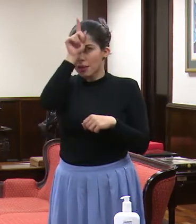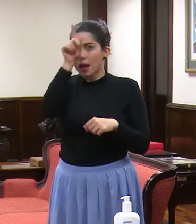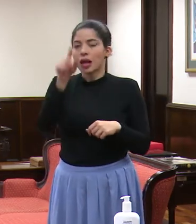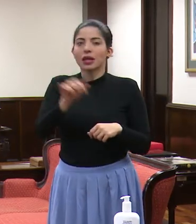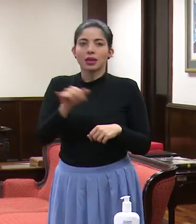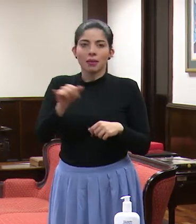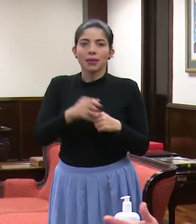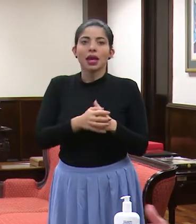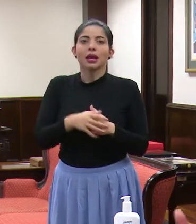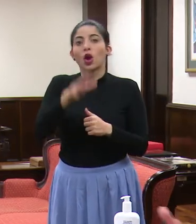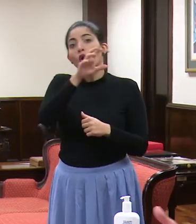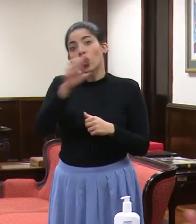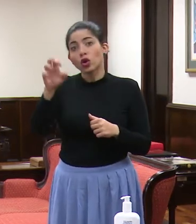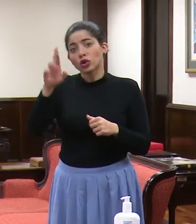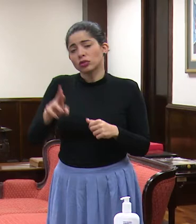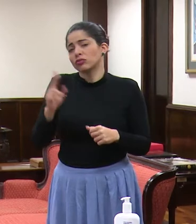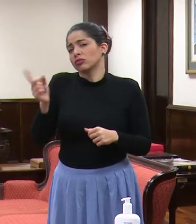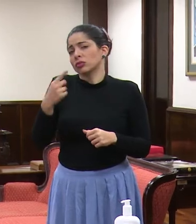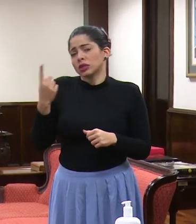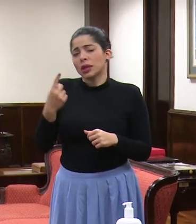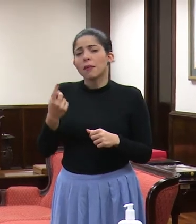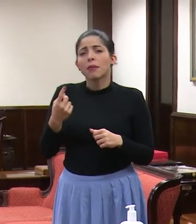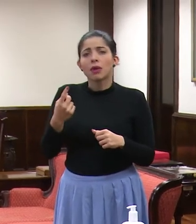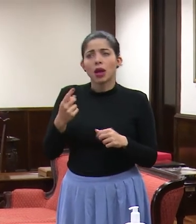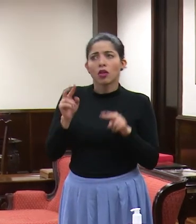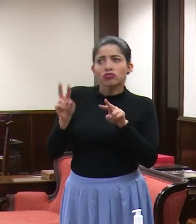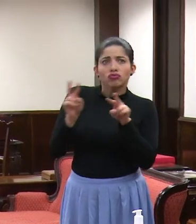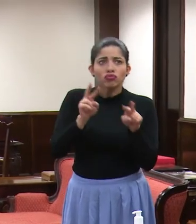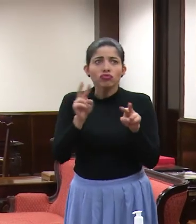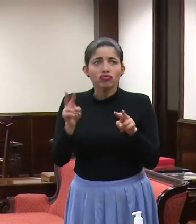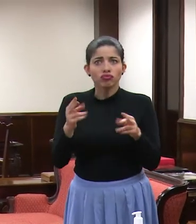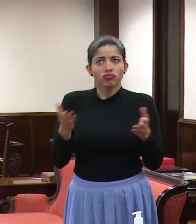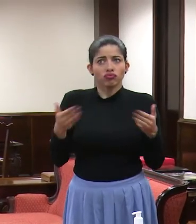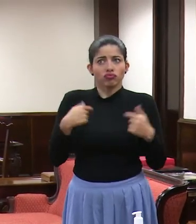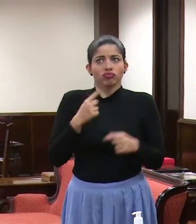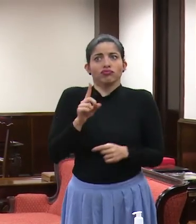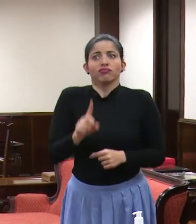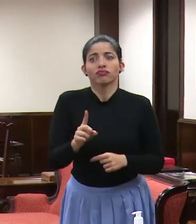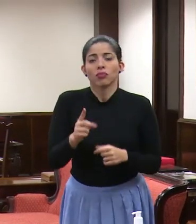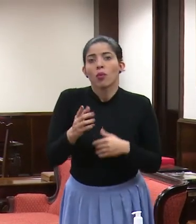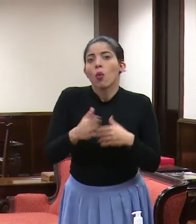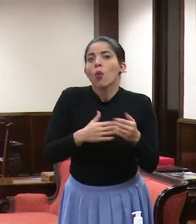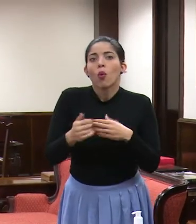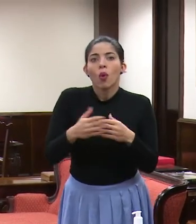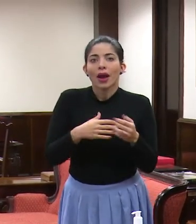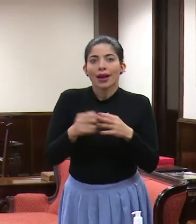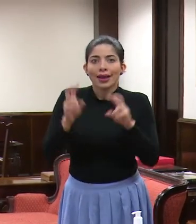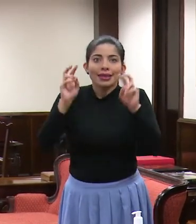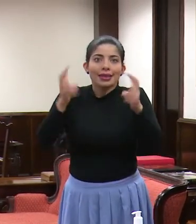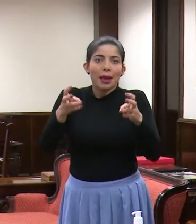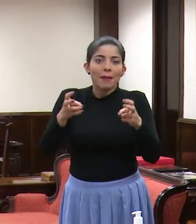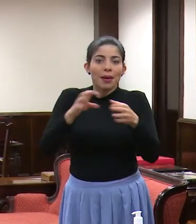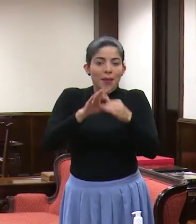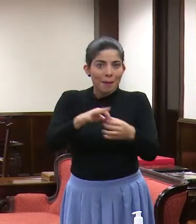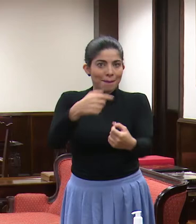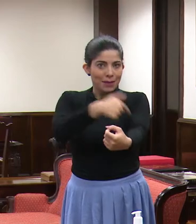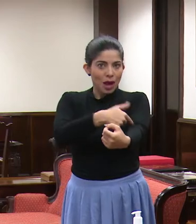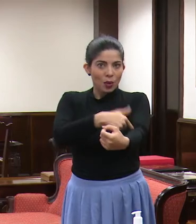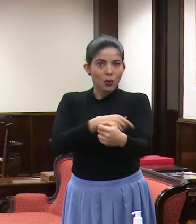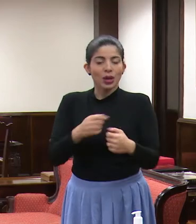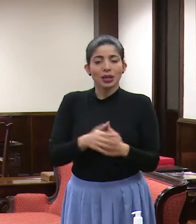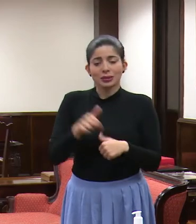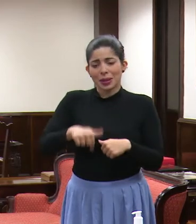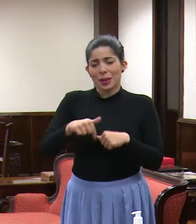y Costa Rica siempre va a estar ahí, ¿no?, presente para cualquier tema con relación a las vacunas.